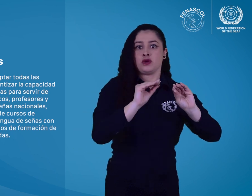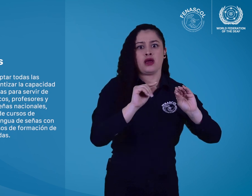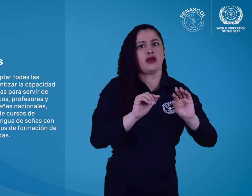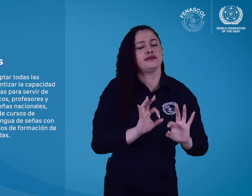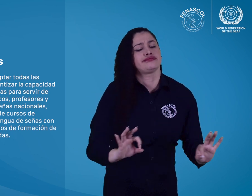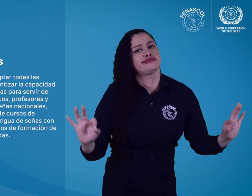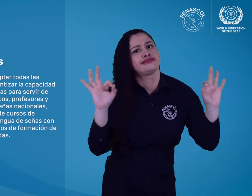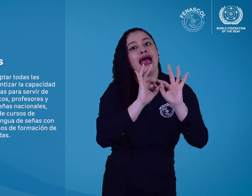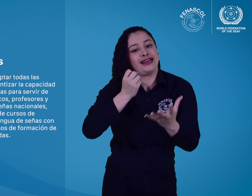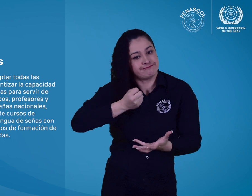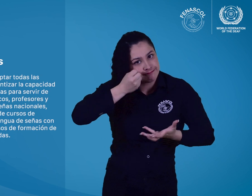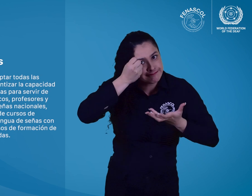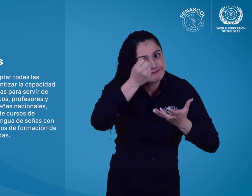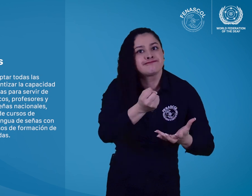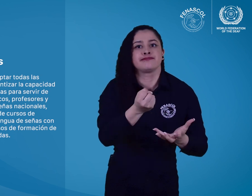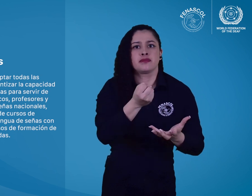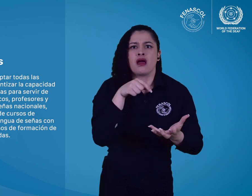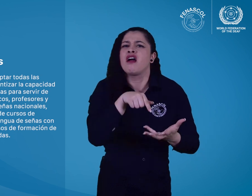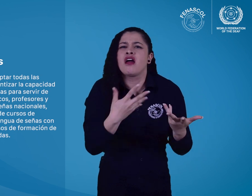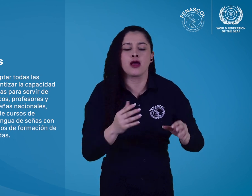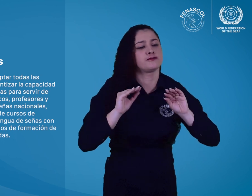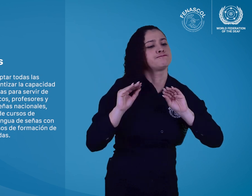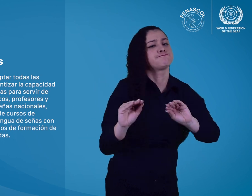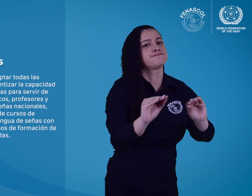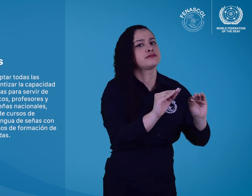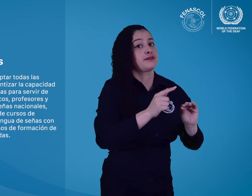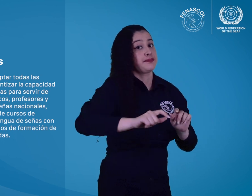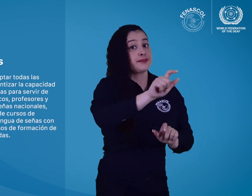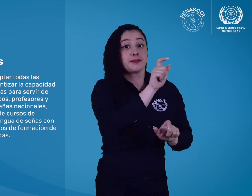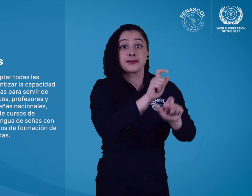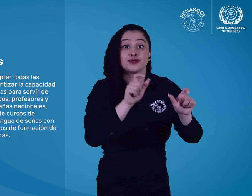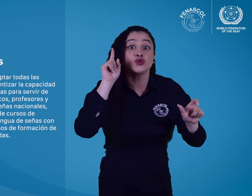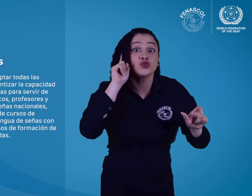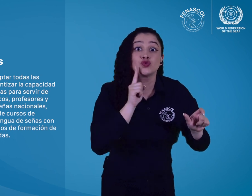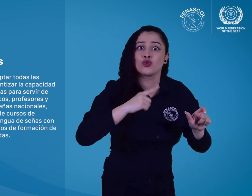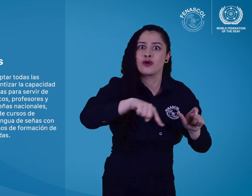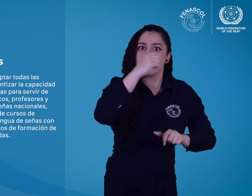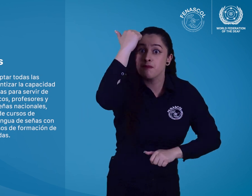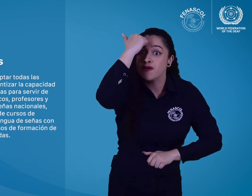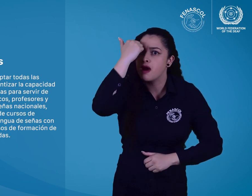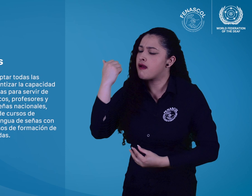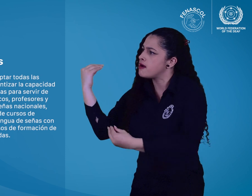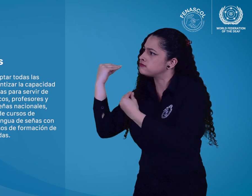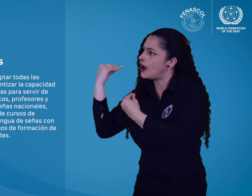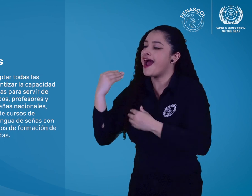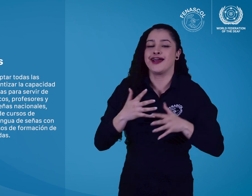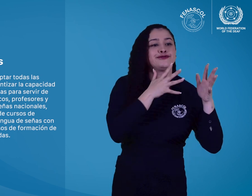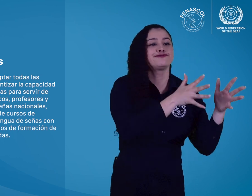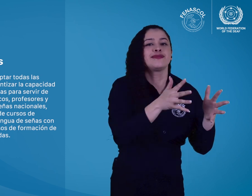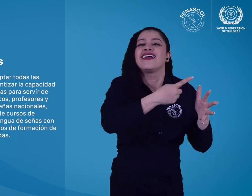de profesores de lengua de señas con los recursos adecuados y cursos de formación de profesores para